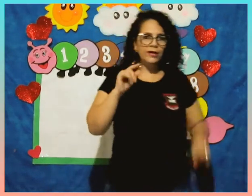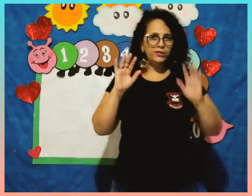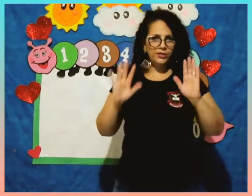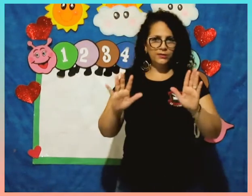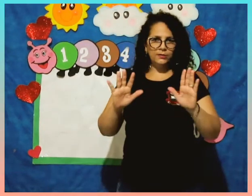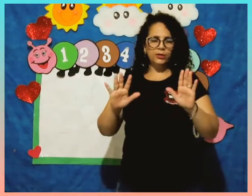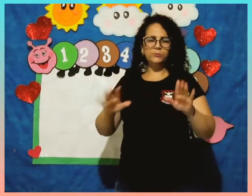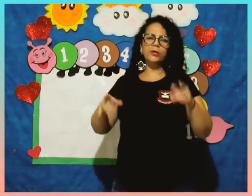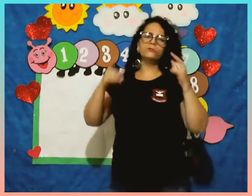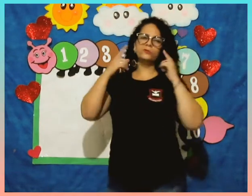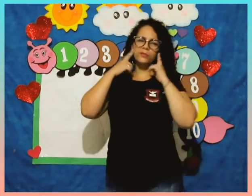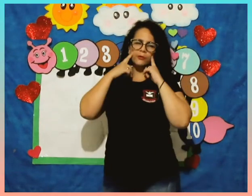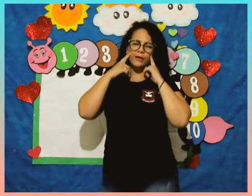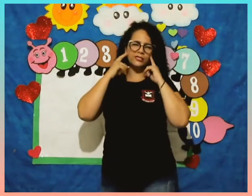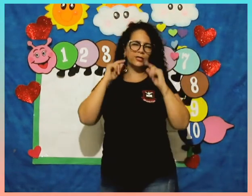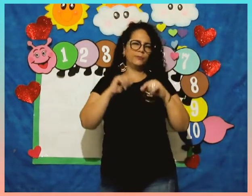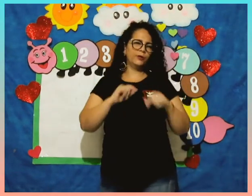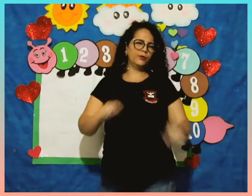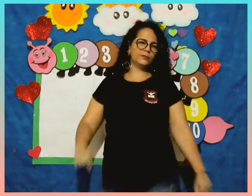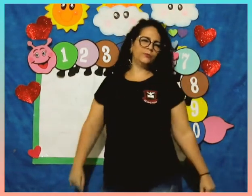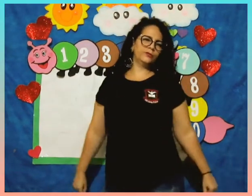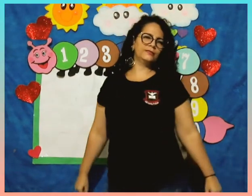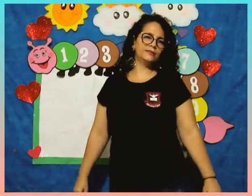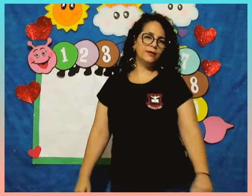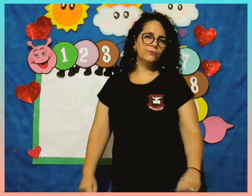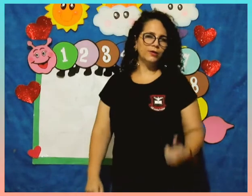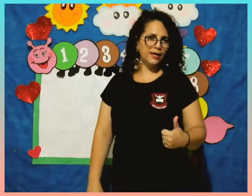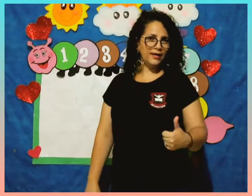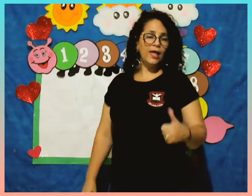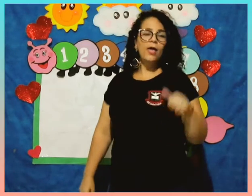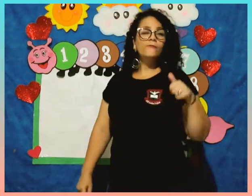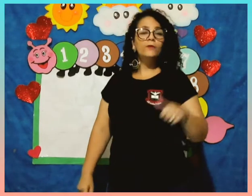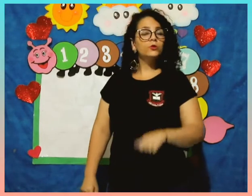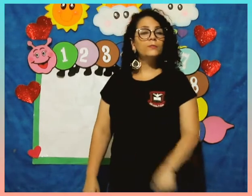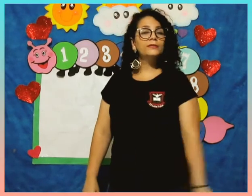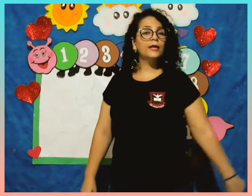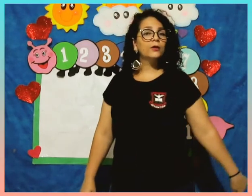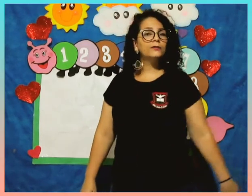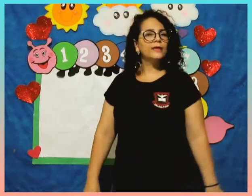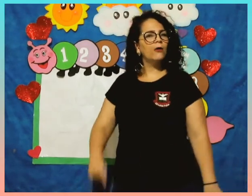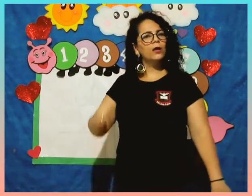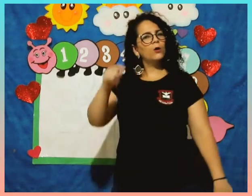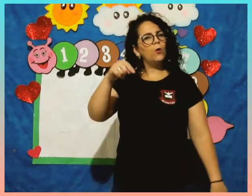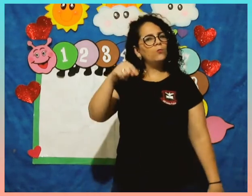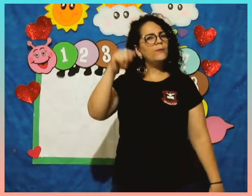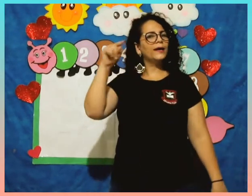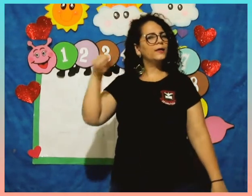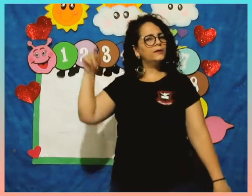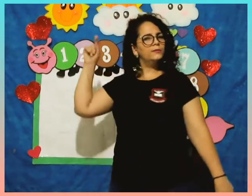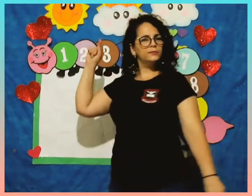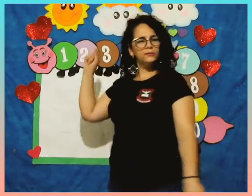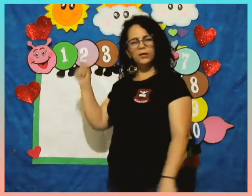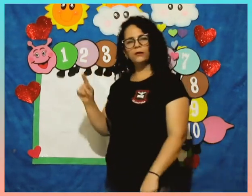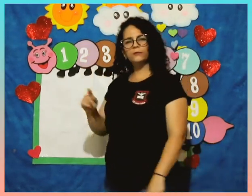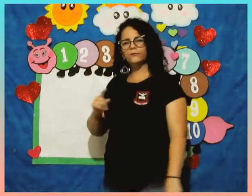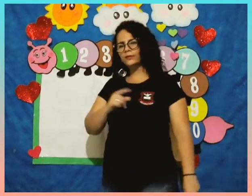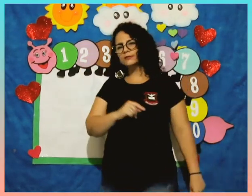higienizando as mãos, usando a máscara para a nossa proteção, ok? Vamos começar a nossa aula com uma canção, isso